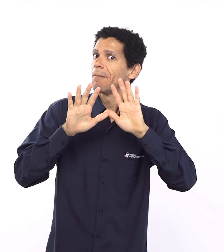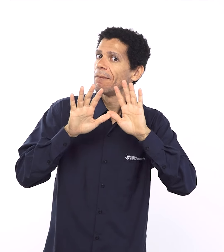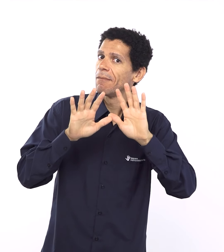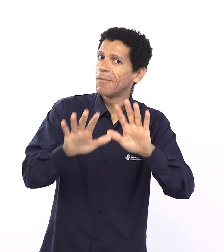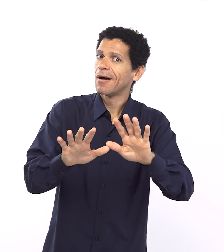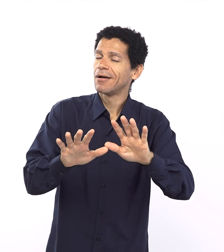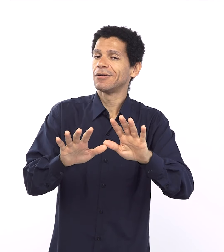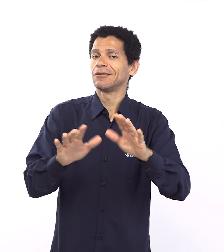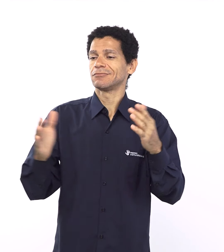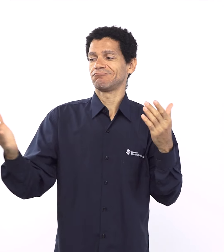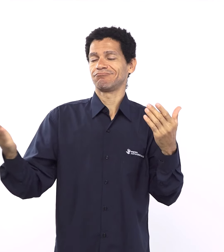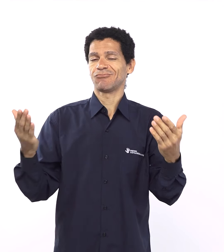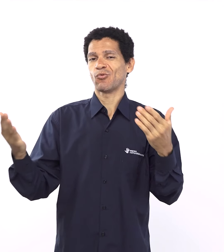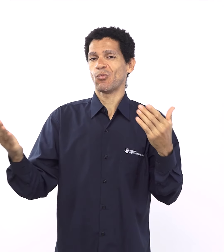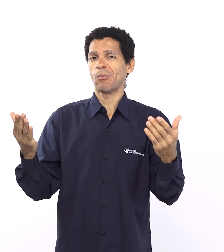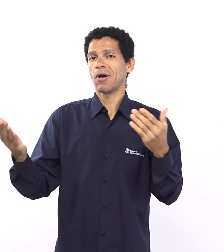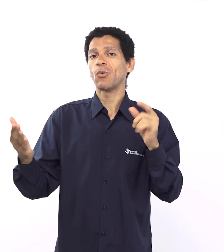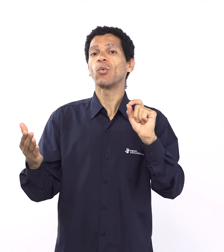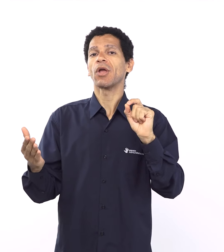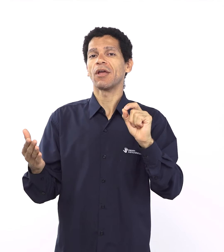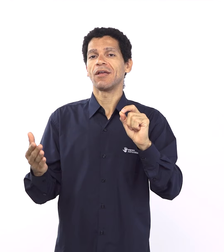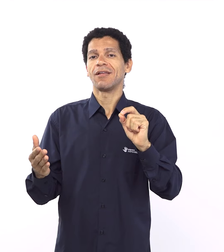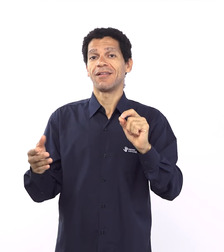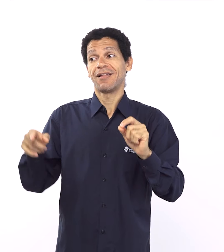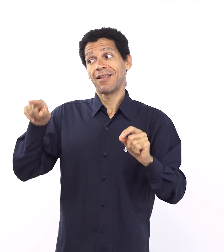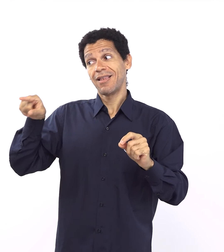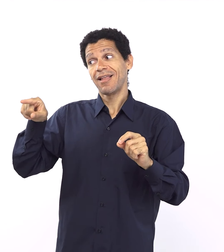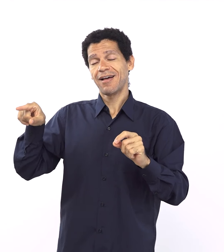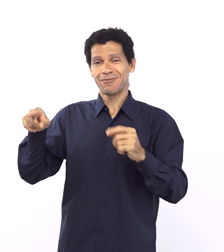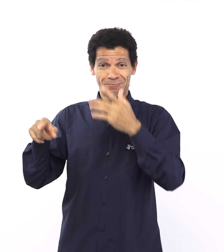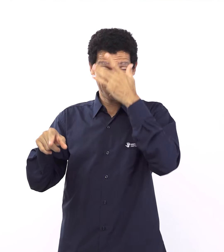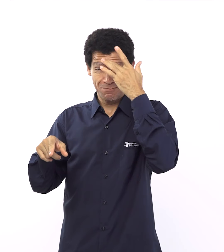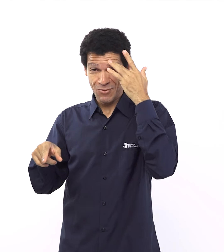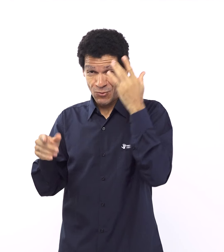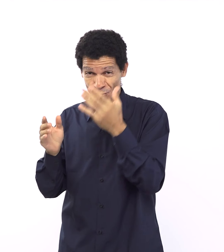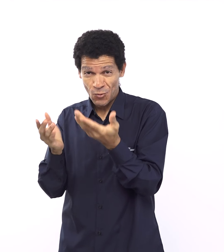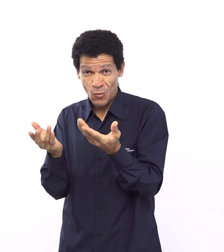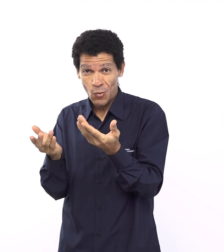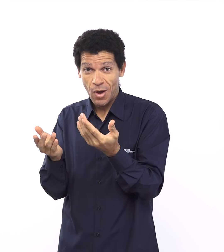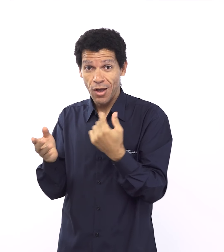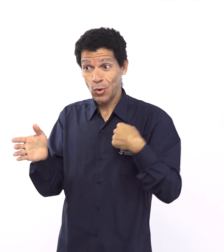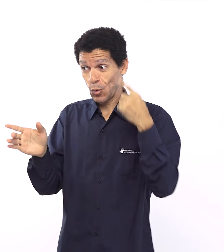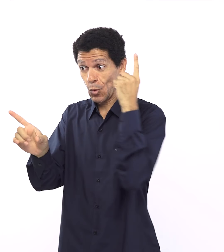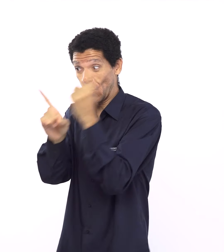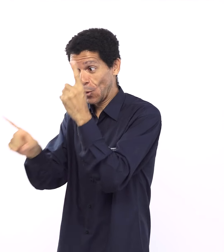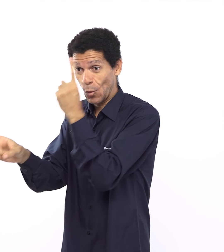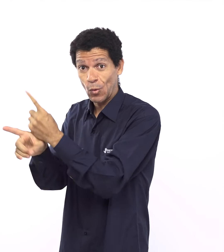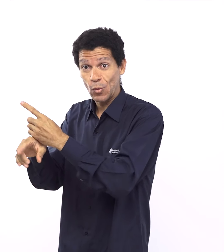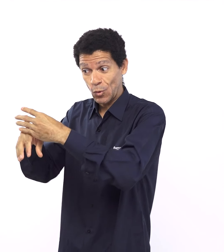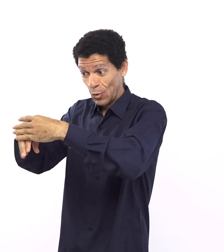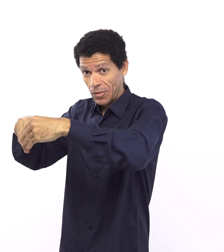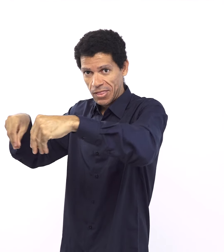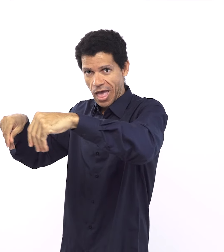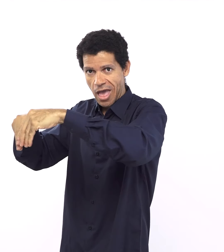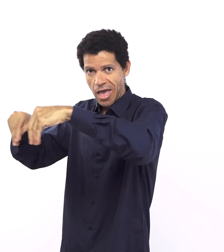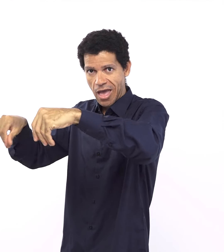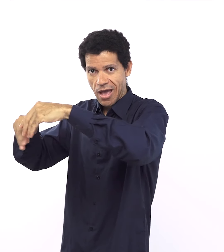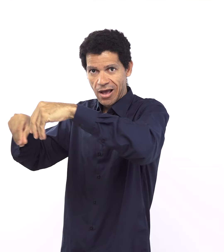batendo, se machucando, etc., e os animais olhando aquilo assustados, né, por quê? E isso combina muito bem com o relato